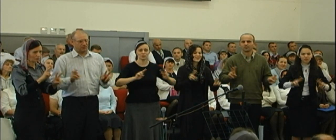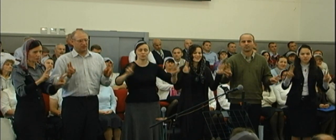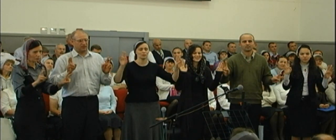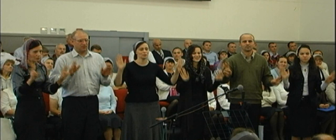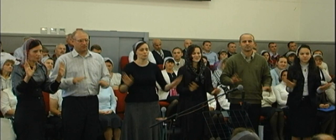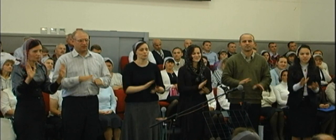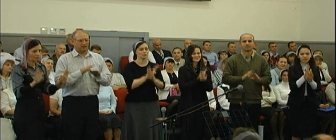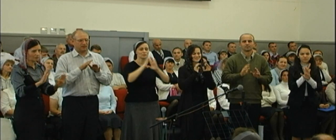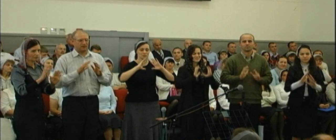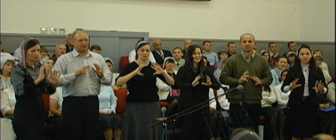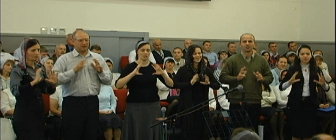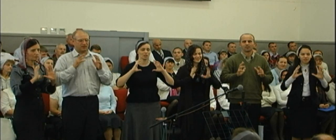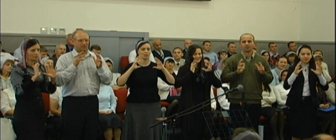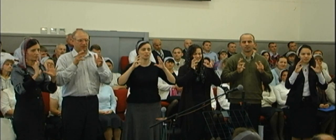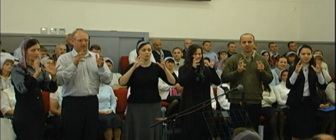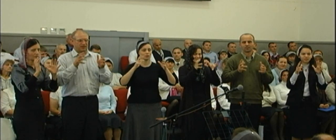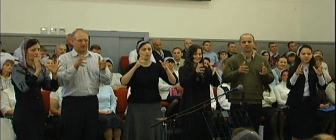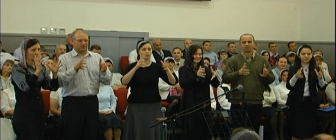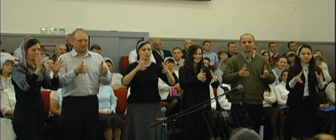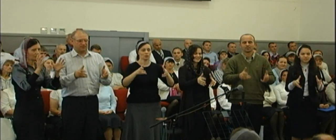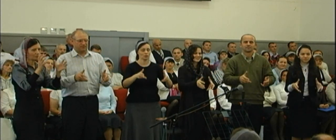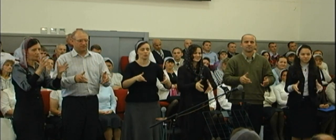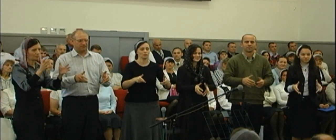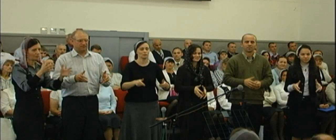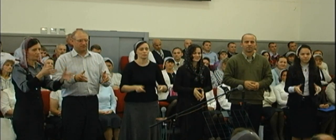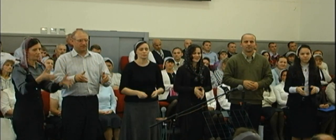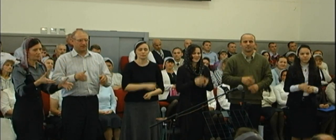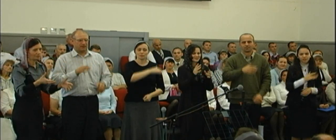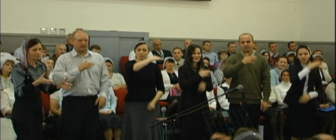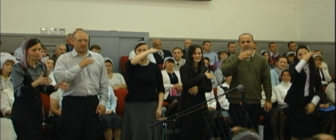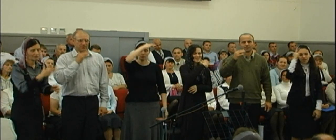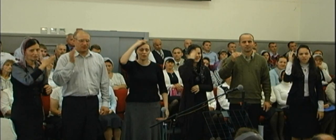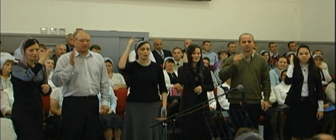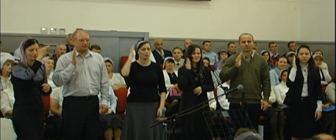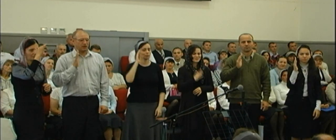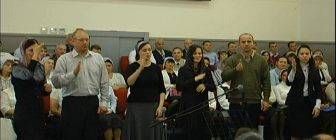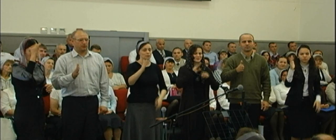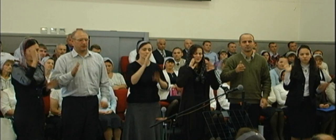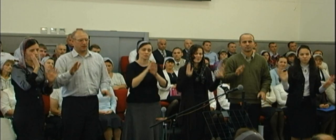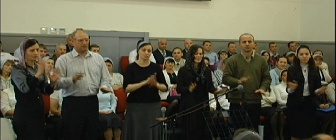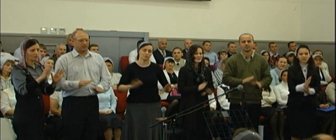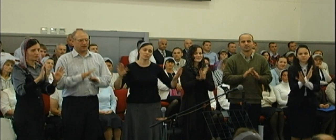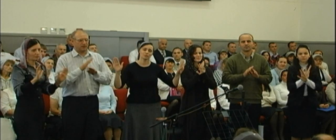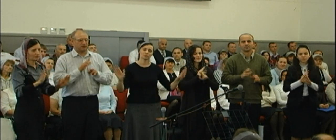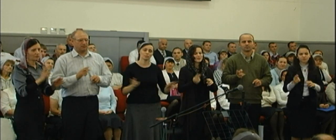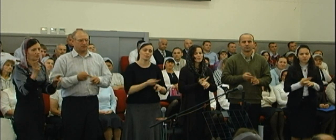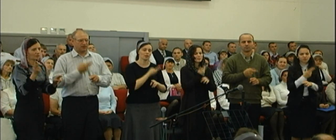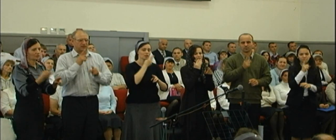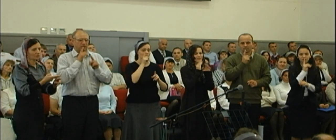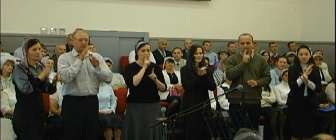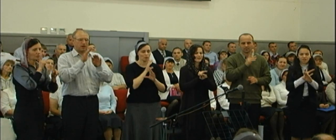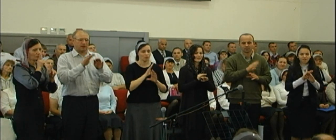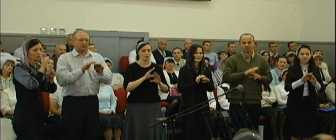умел петь на земле И тот, На небе будет петь не